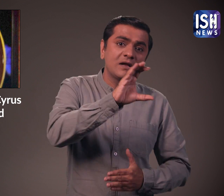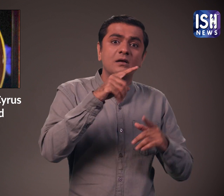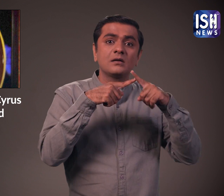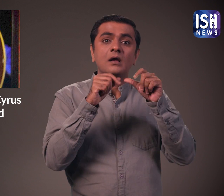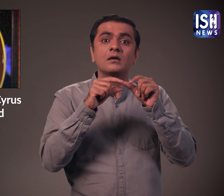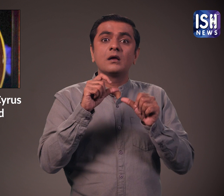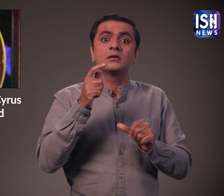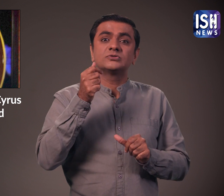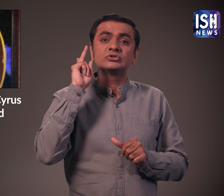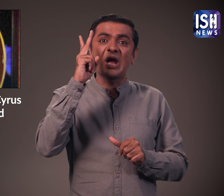बड़े शेर होल्डर है